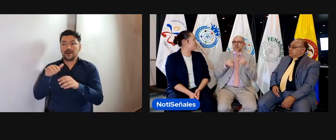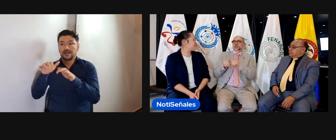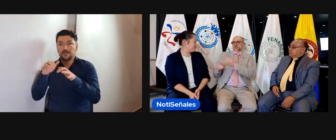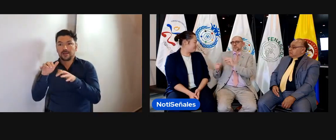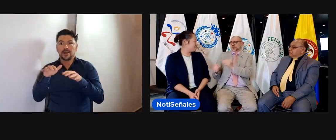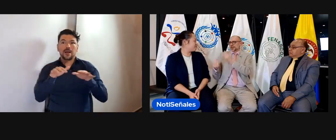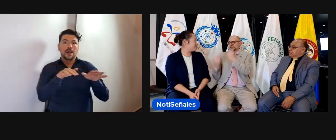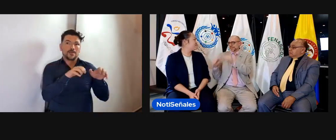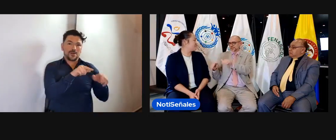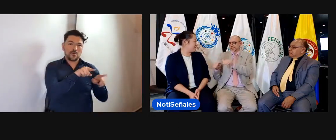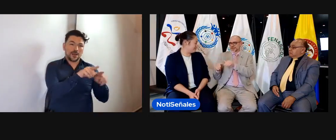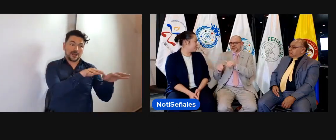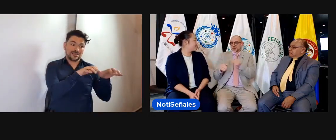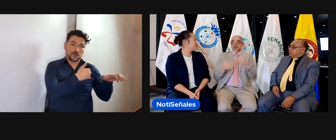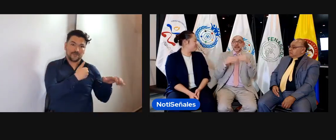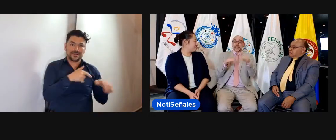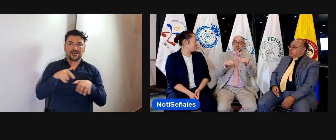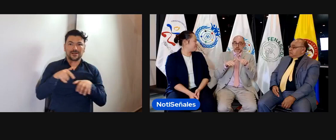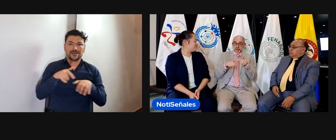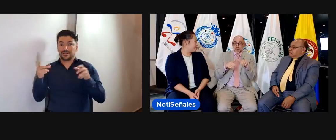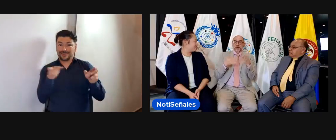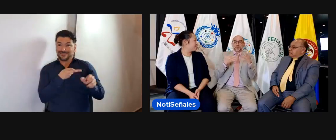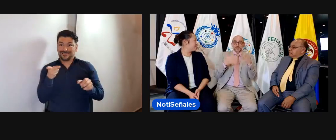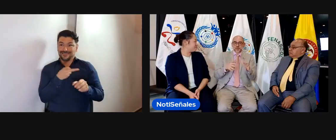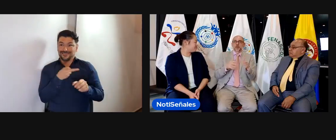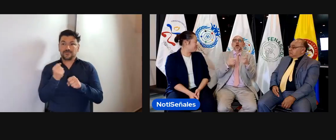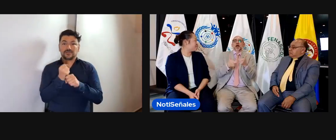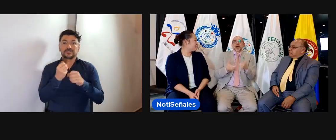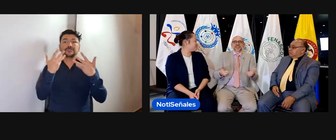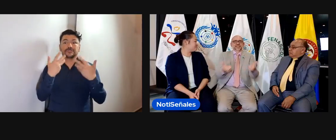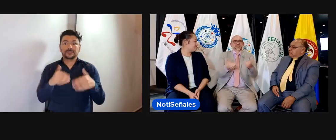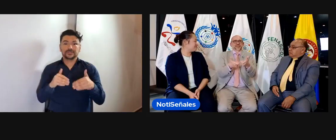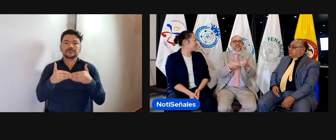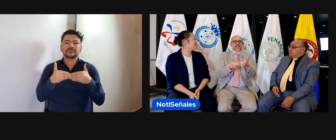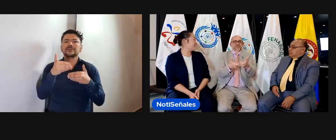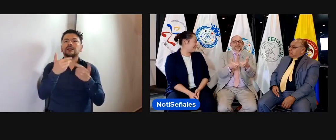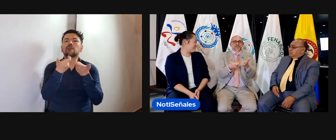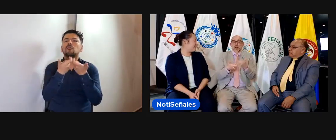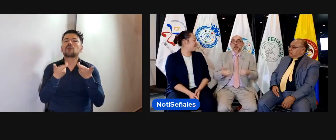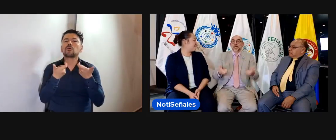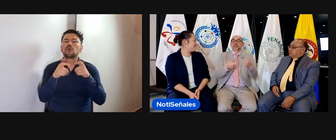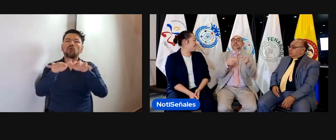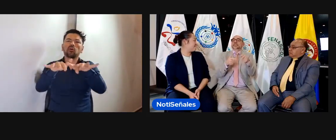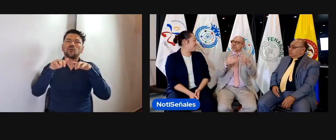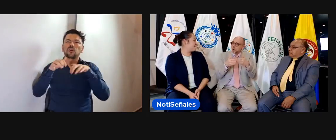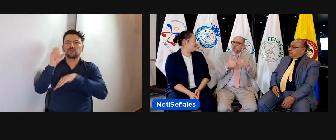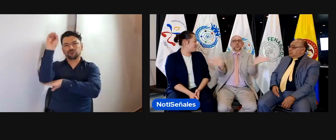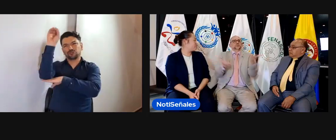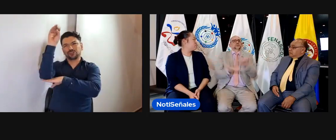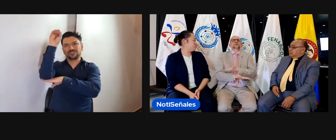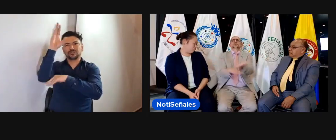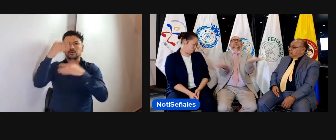Igual como lo hace la WFD. Nosotros somos parte de este